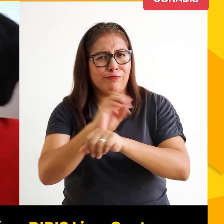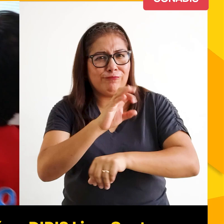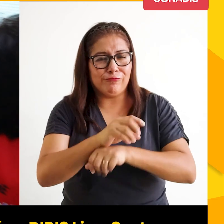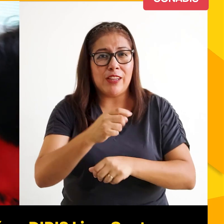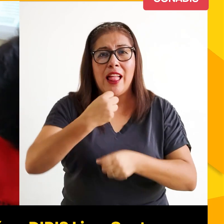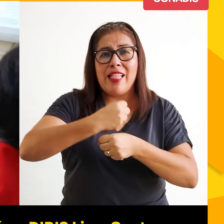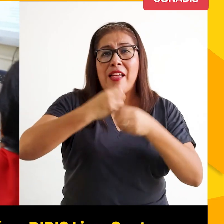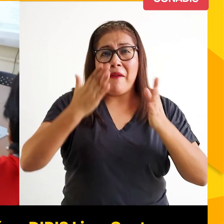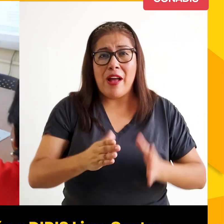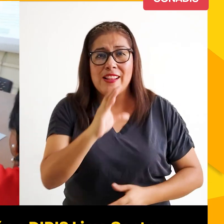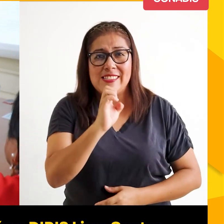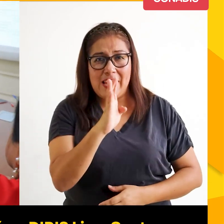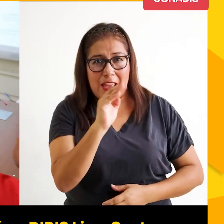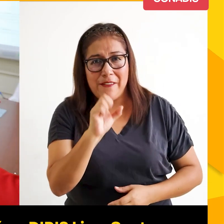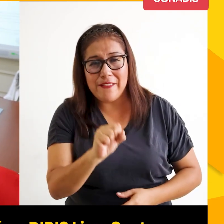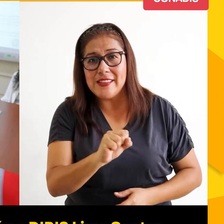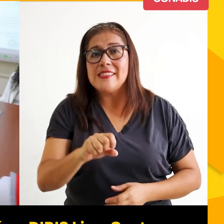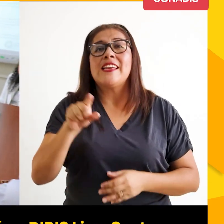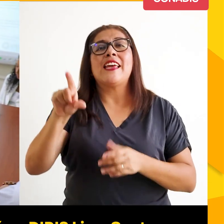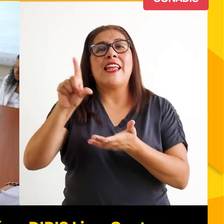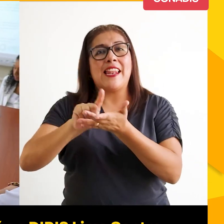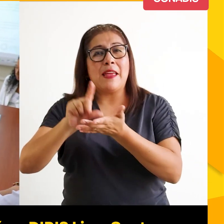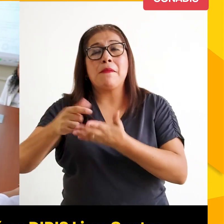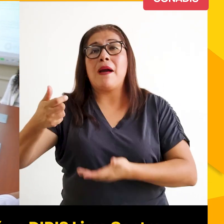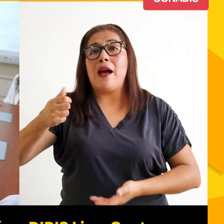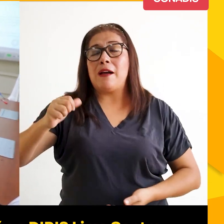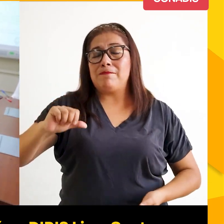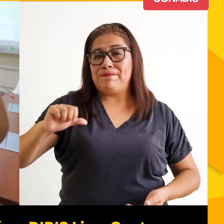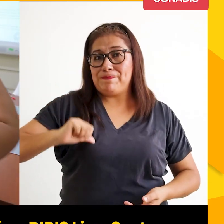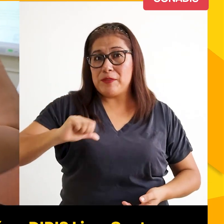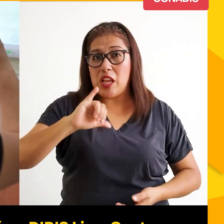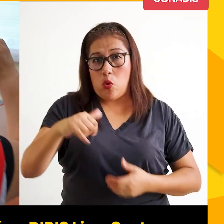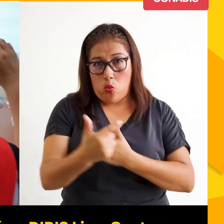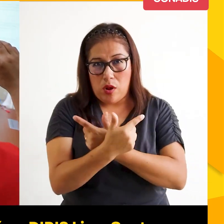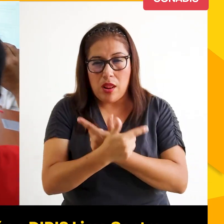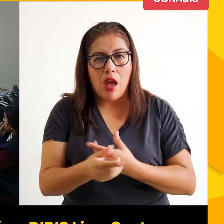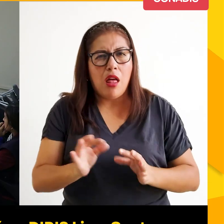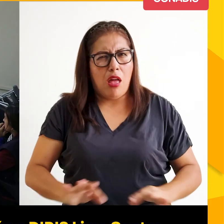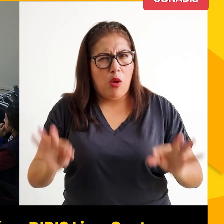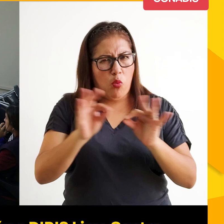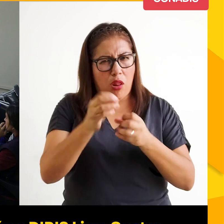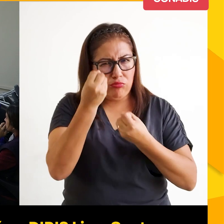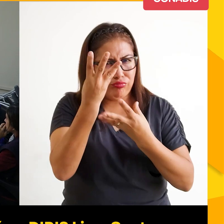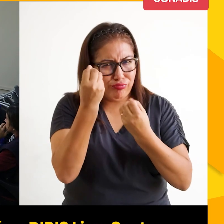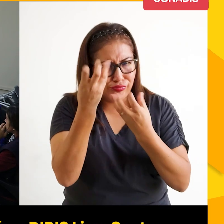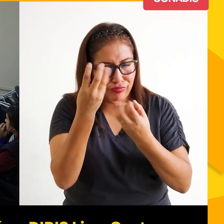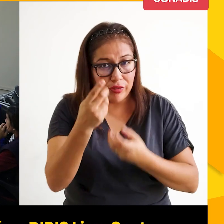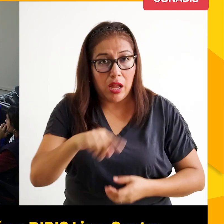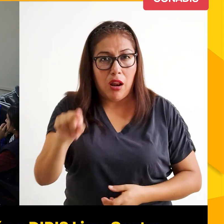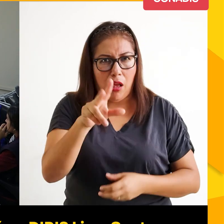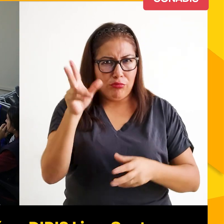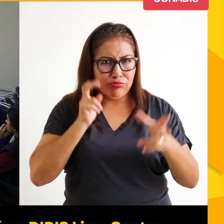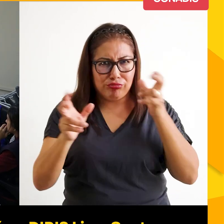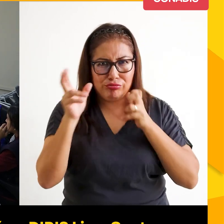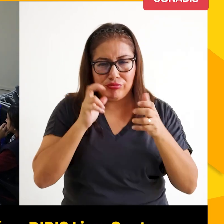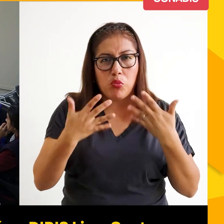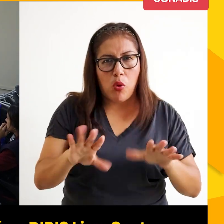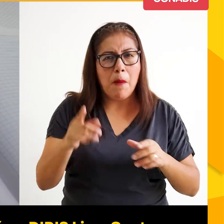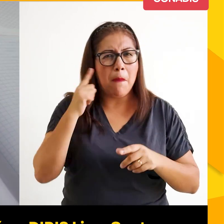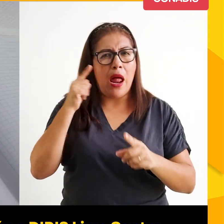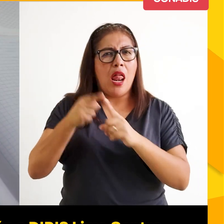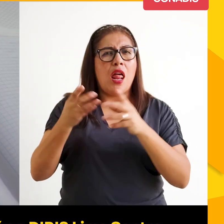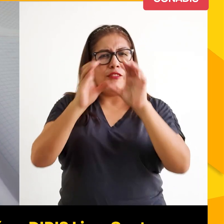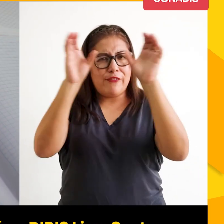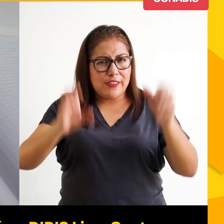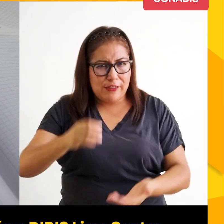de los CEBES y de la Municipalidad de San Juan de Lurigancho, quienes recibieron importante información para la promoción y la certificación de las